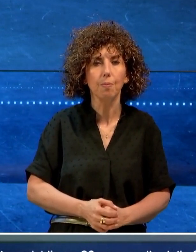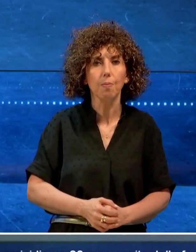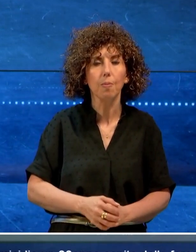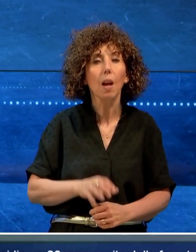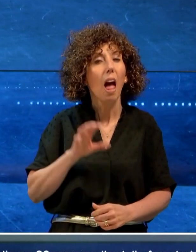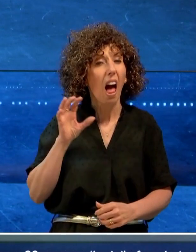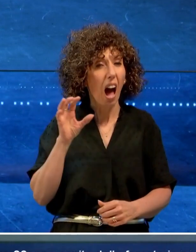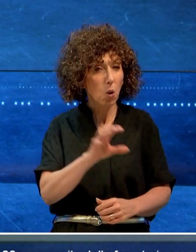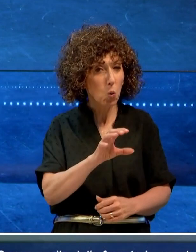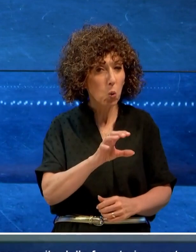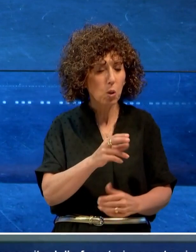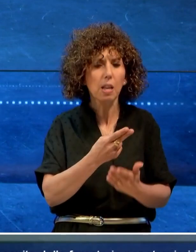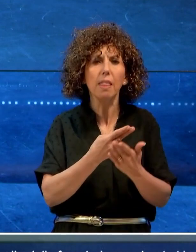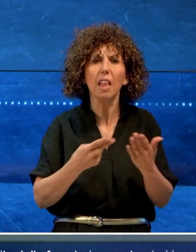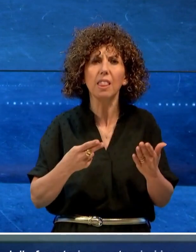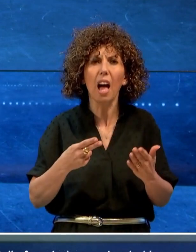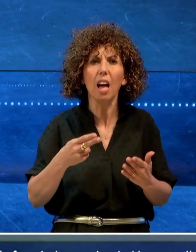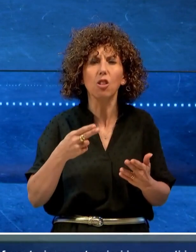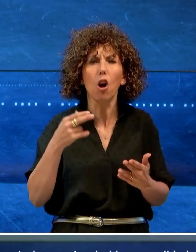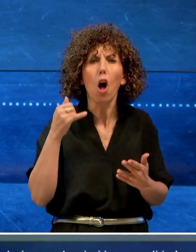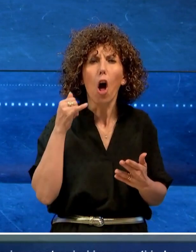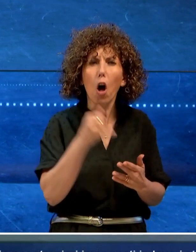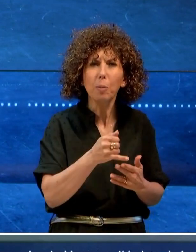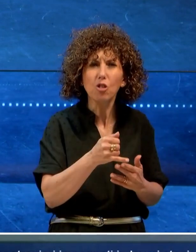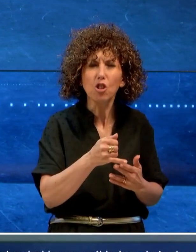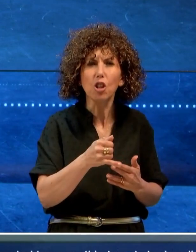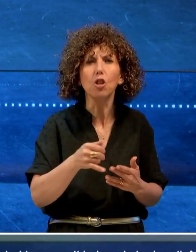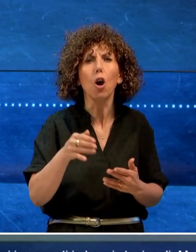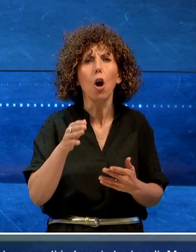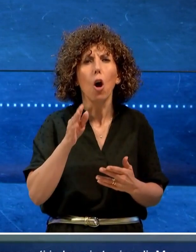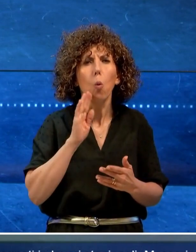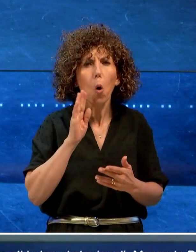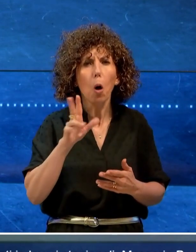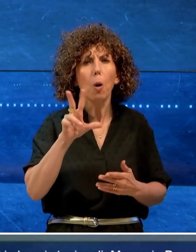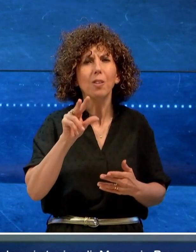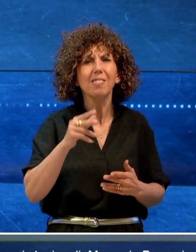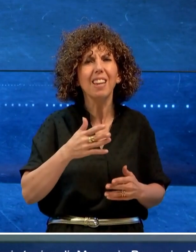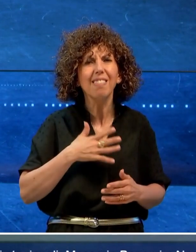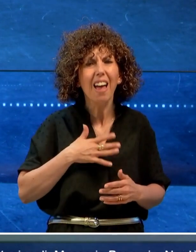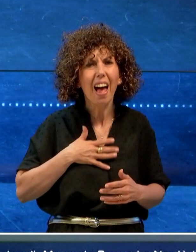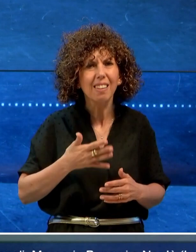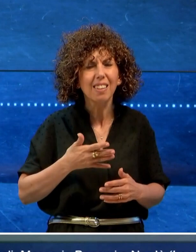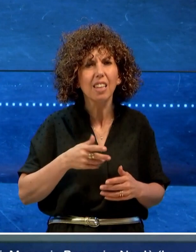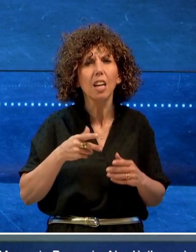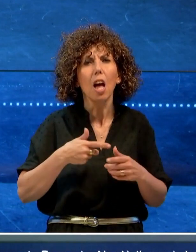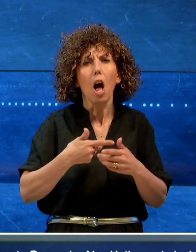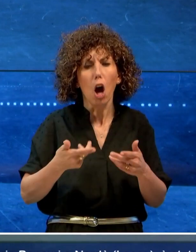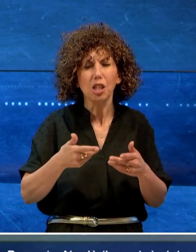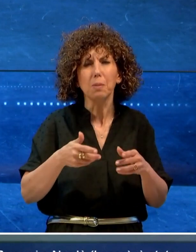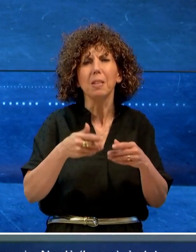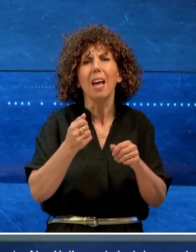tentato omicidio un trentenne ospite della foresteria per stranieri impegnati in lavori